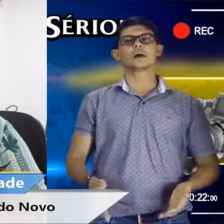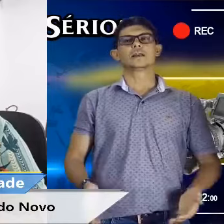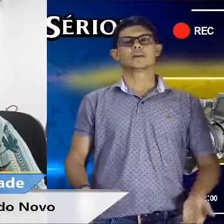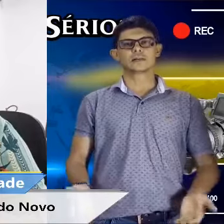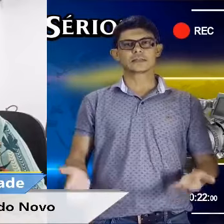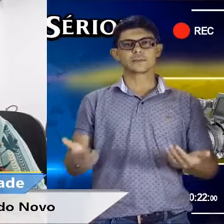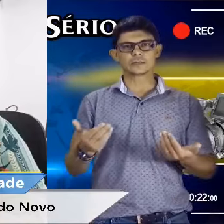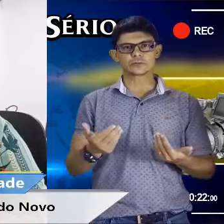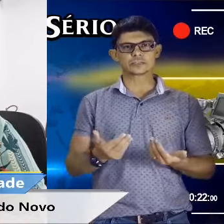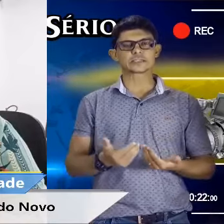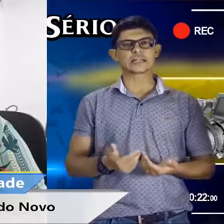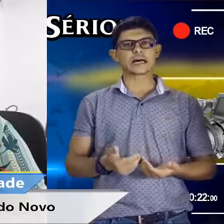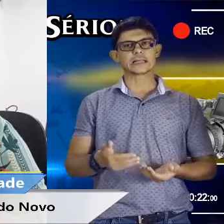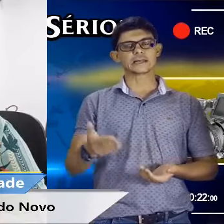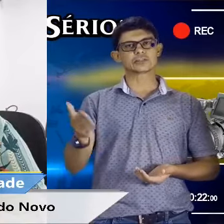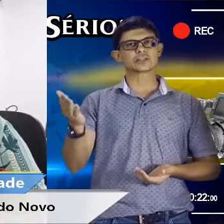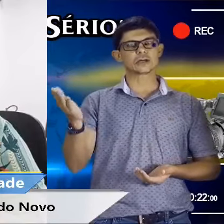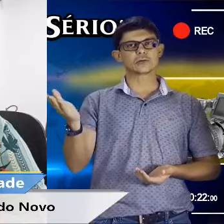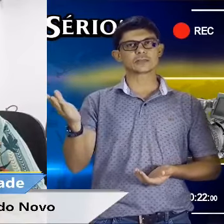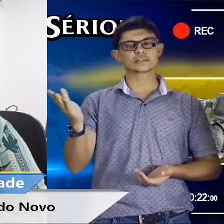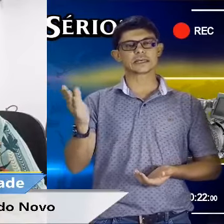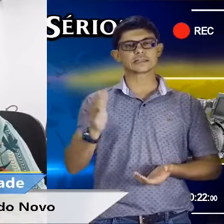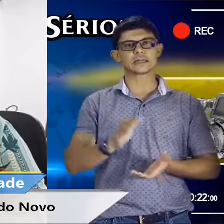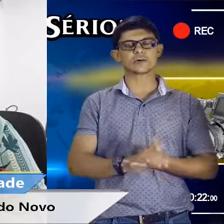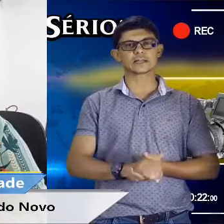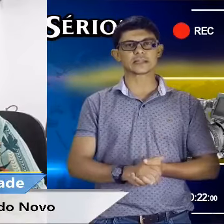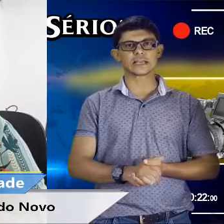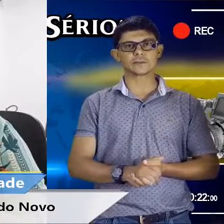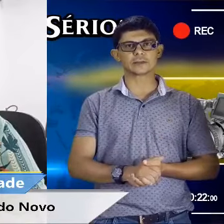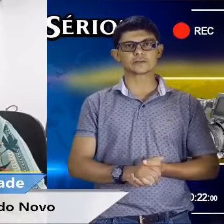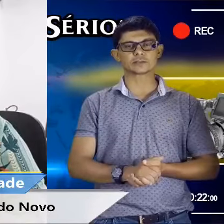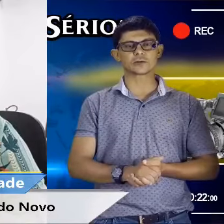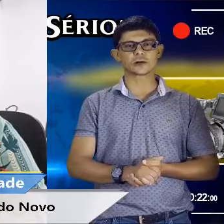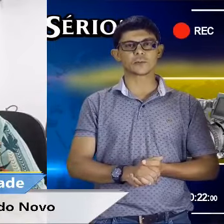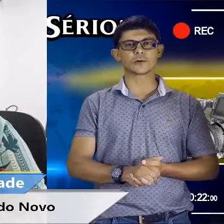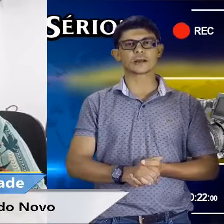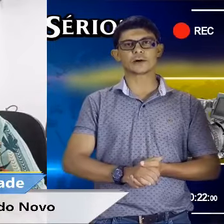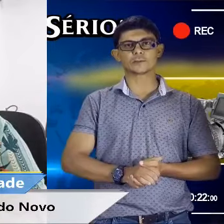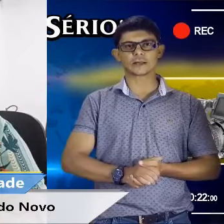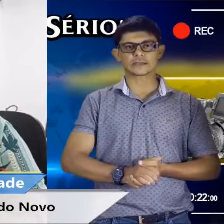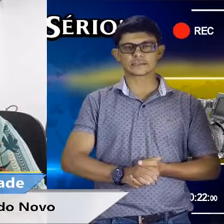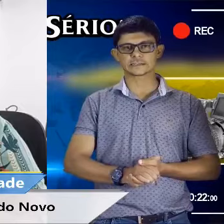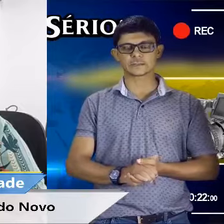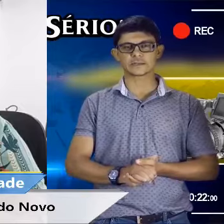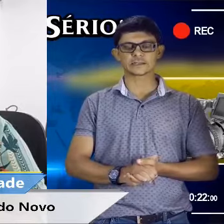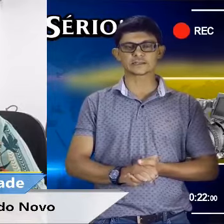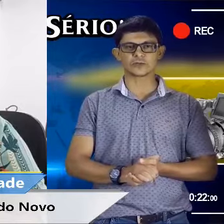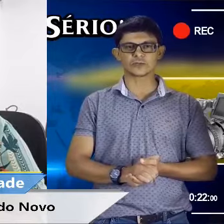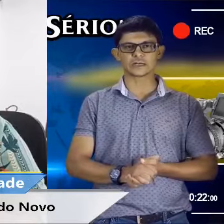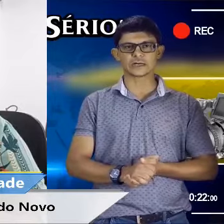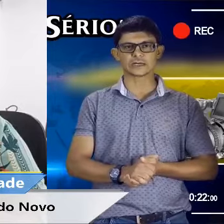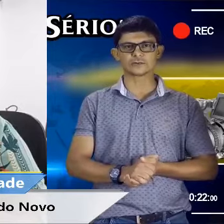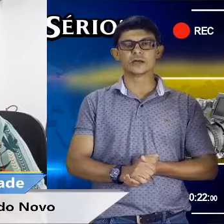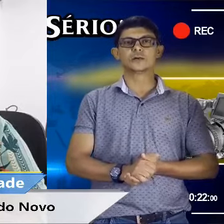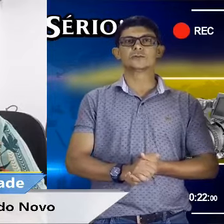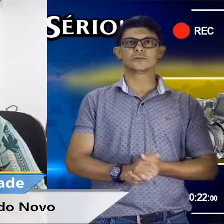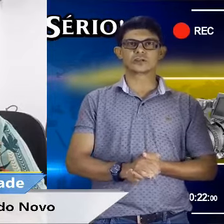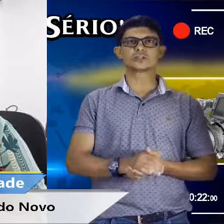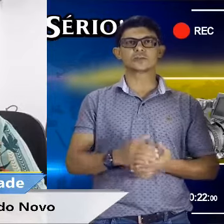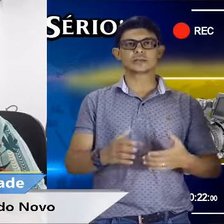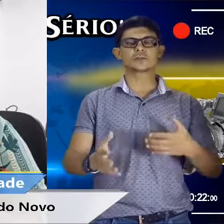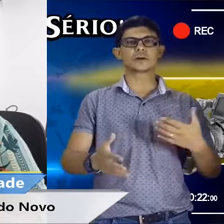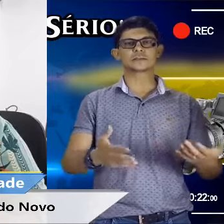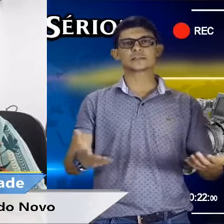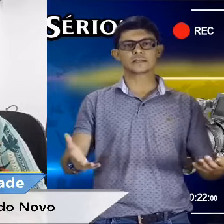levantamento de estrada, acho que ia começar até o cascalhamento desse local programado para esta semana, salvo engano, um